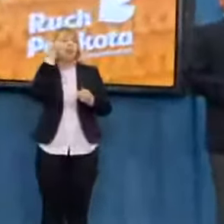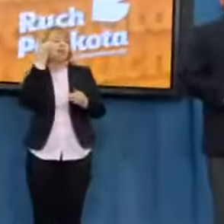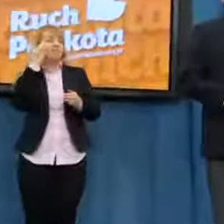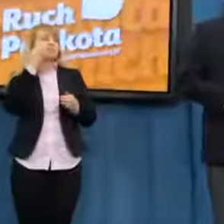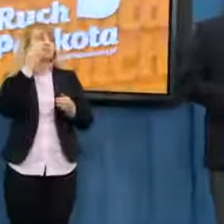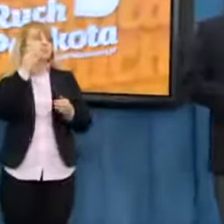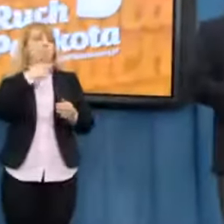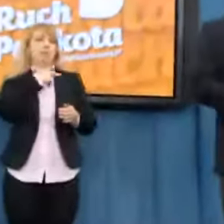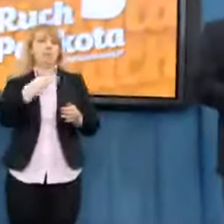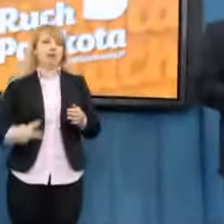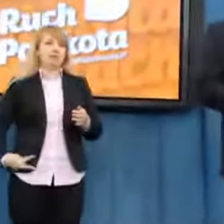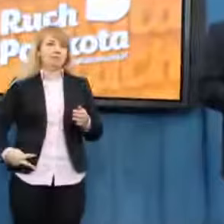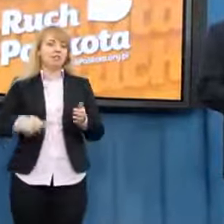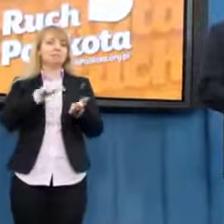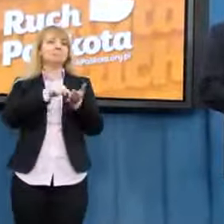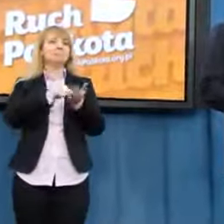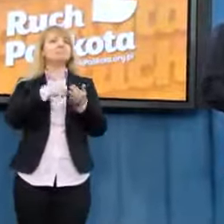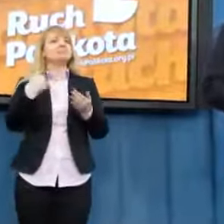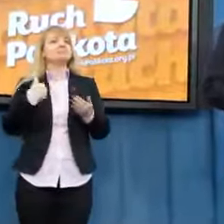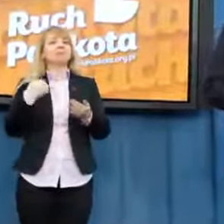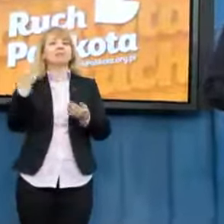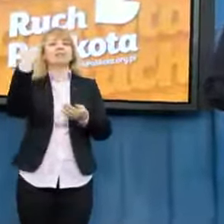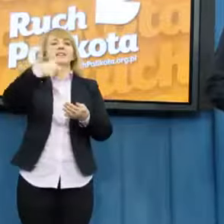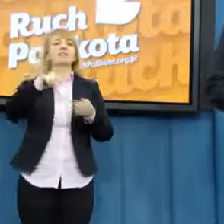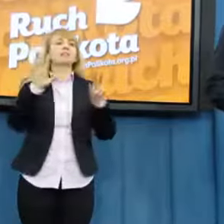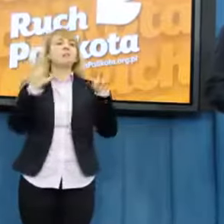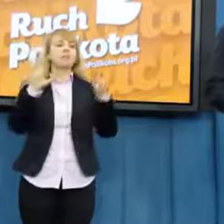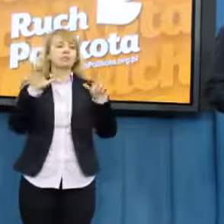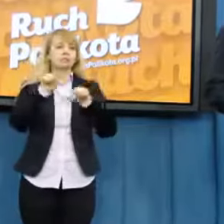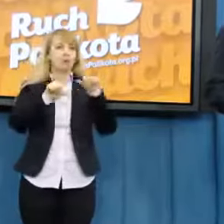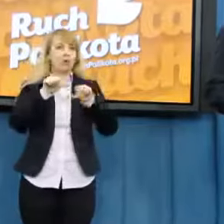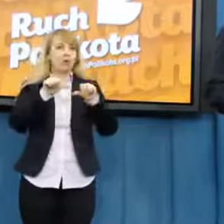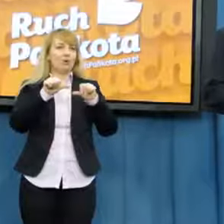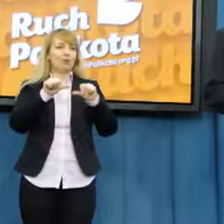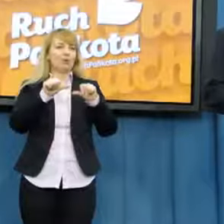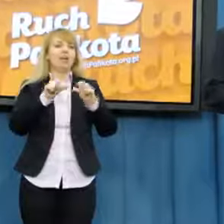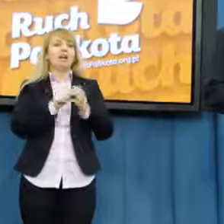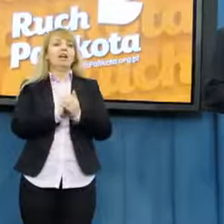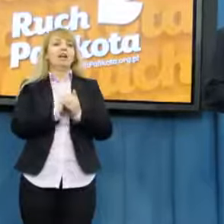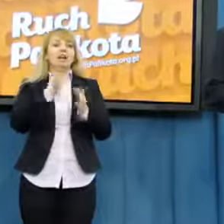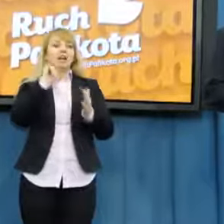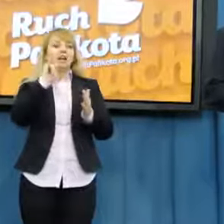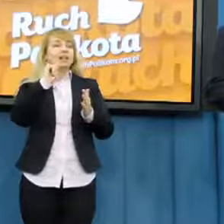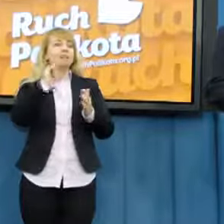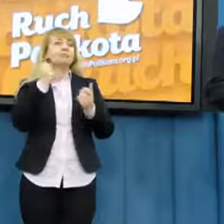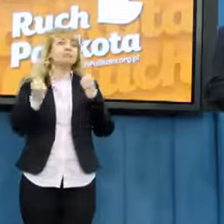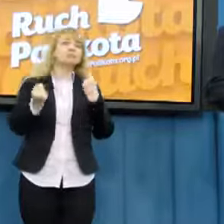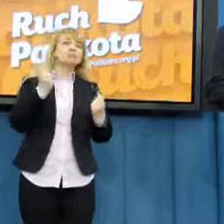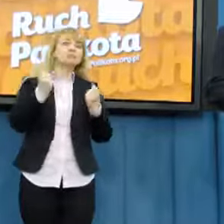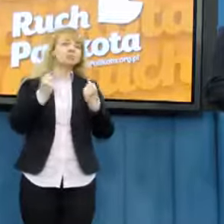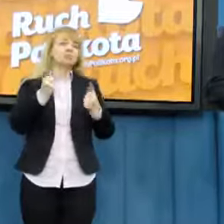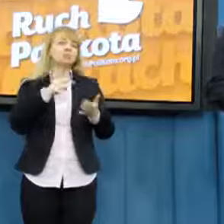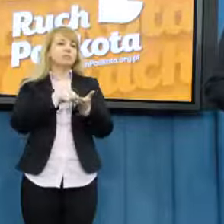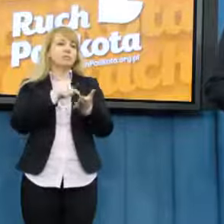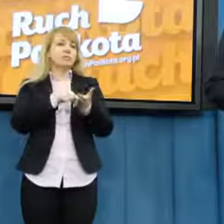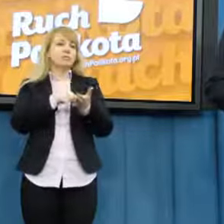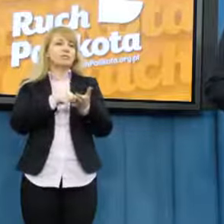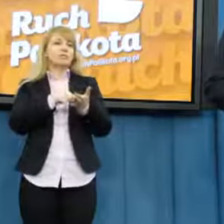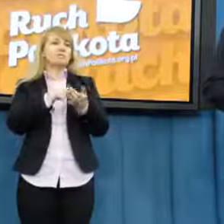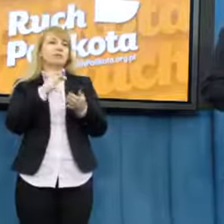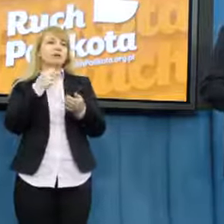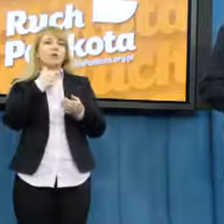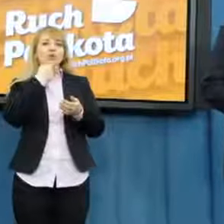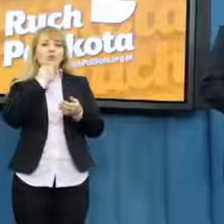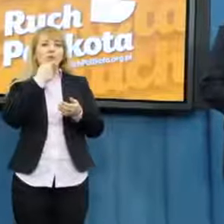Donald Tusk w roku, jak się staje, 2008. i trudno się z jego